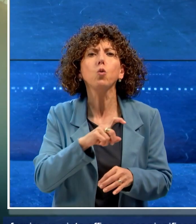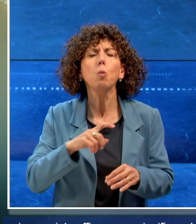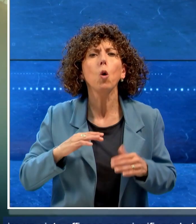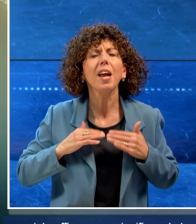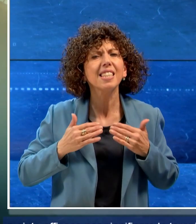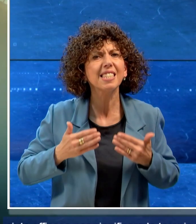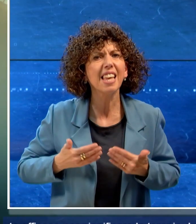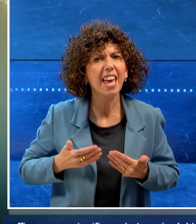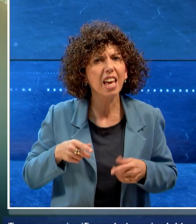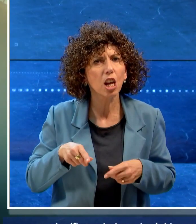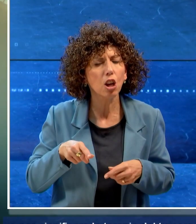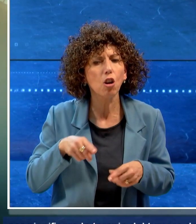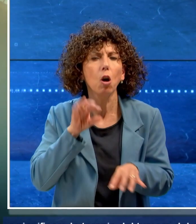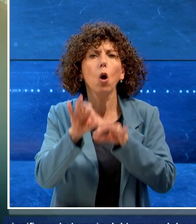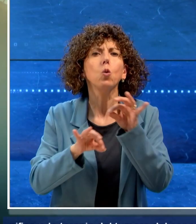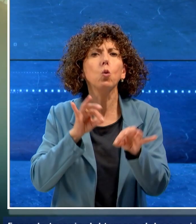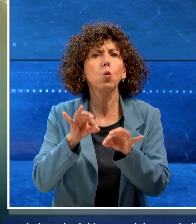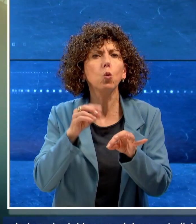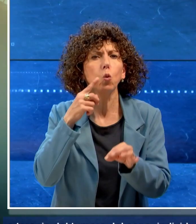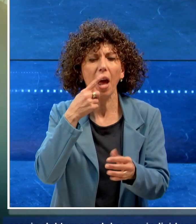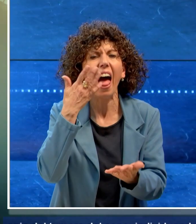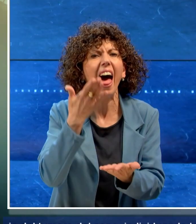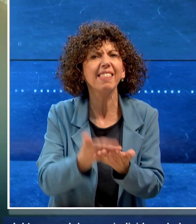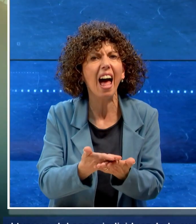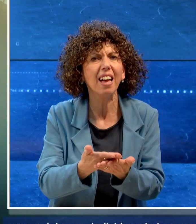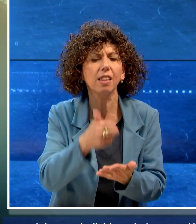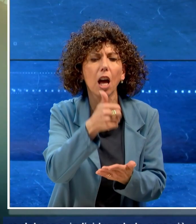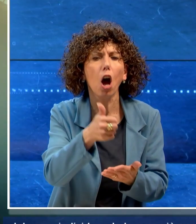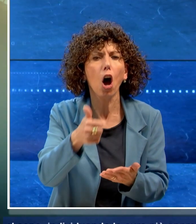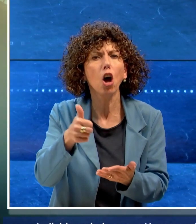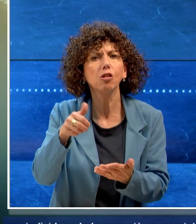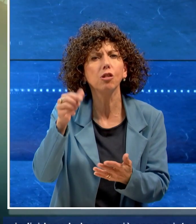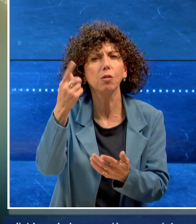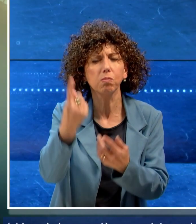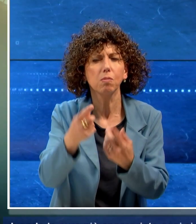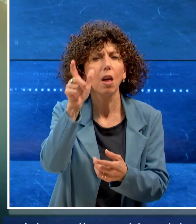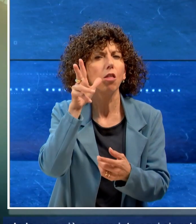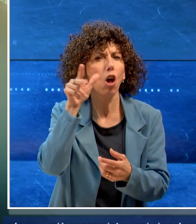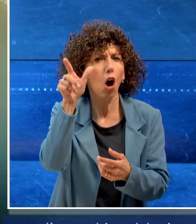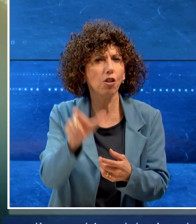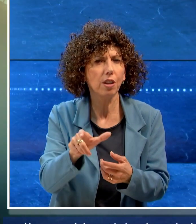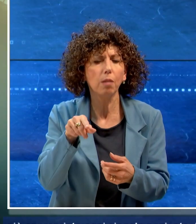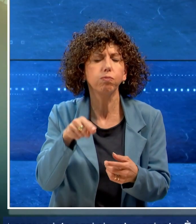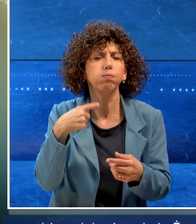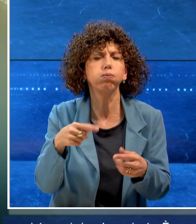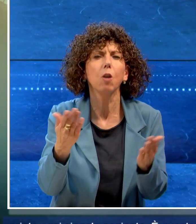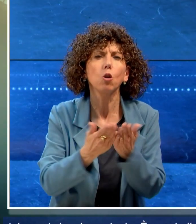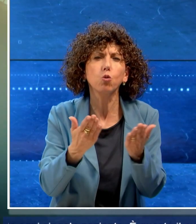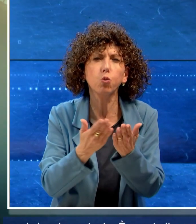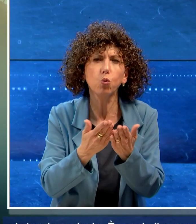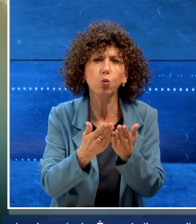seno, individuando le cure più appropriate per ogni singola paziente. E' questo il cuore di uno studio